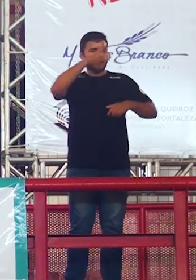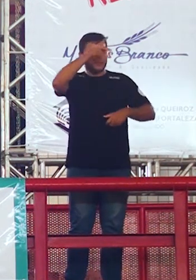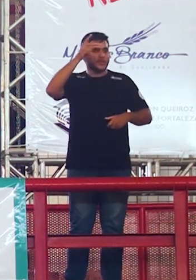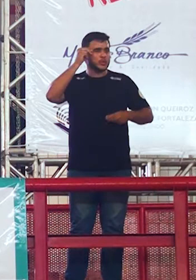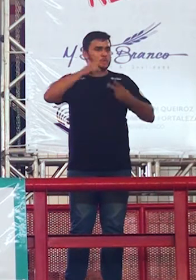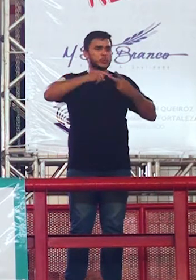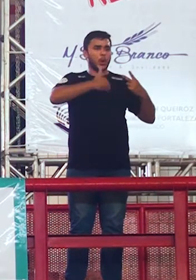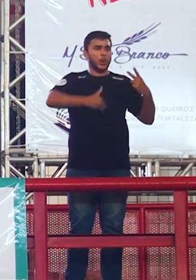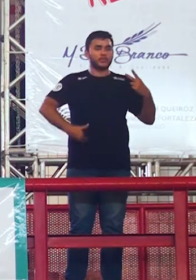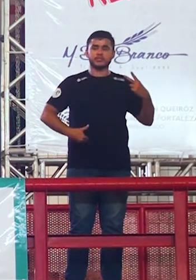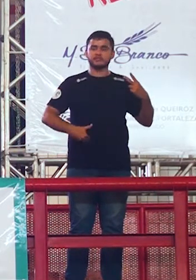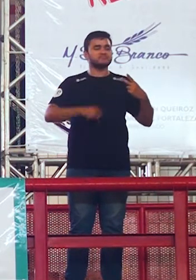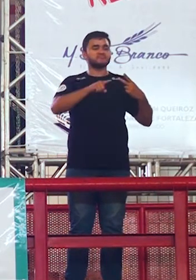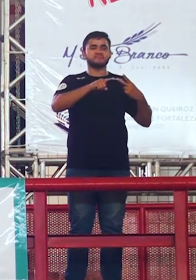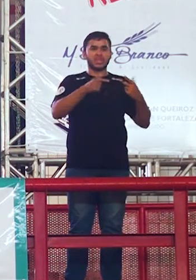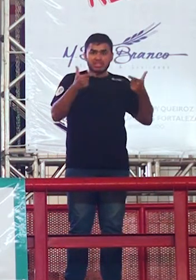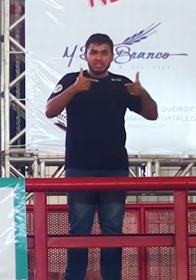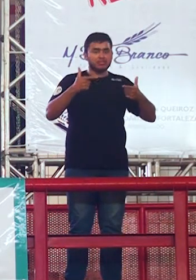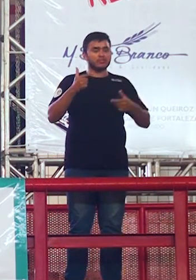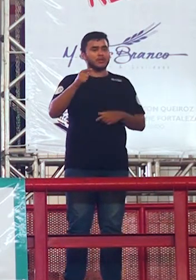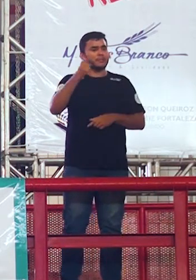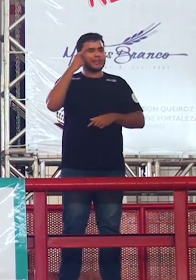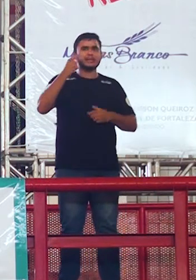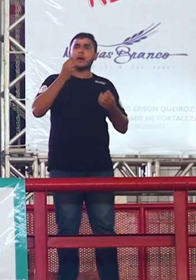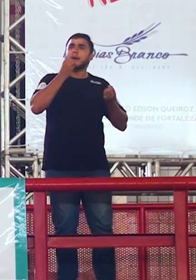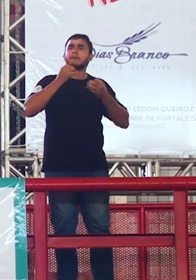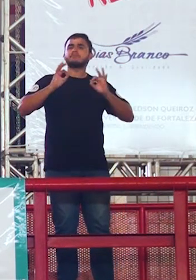e você está dissertando pronto